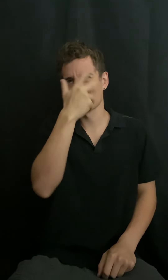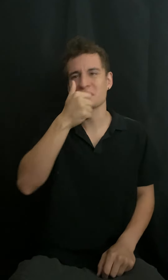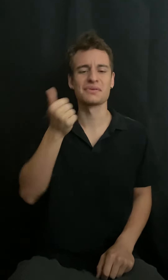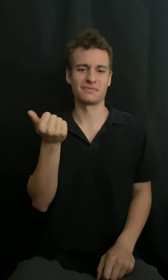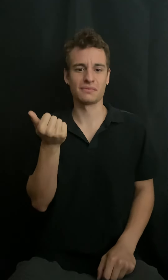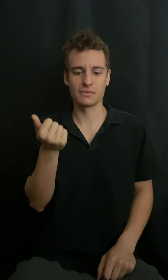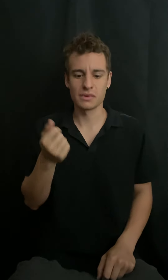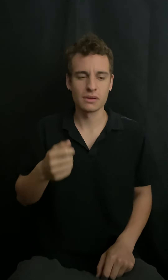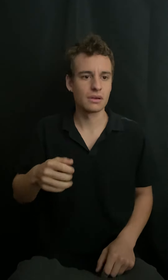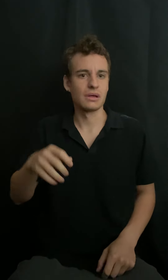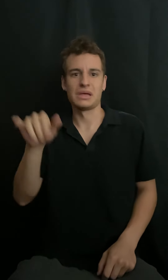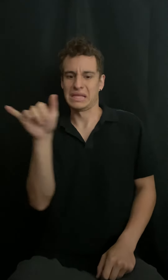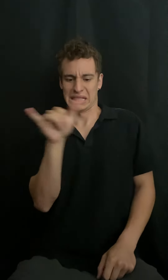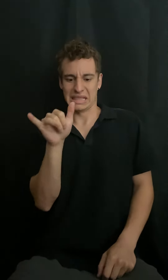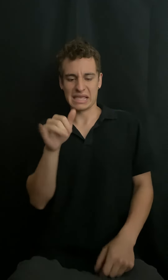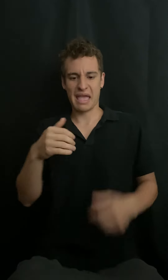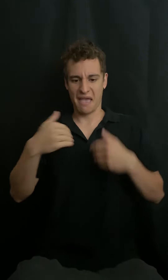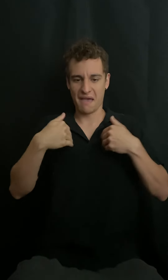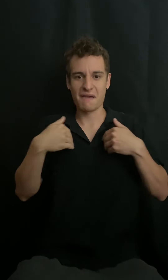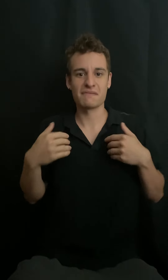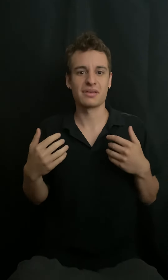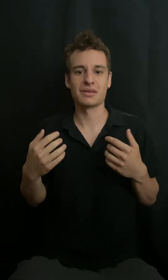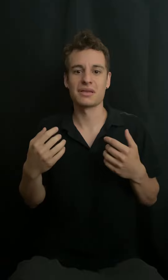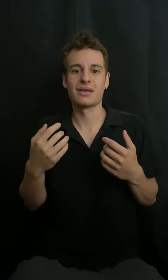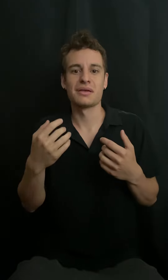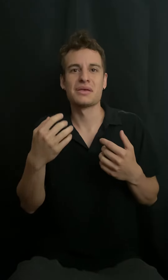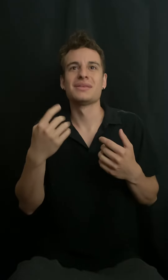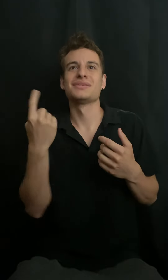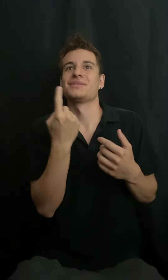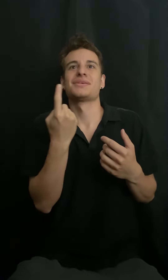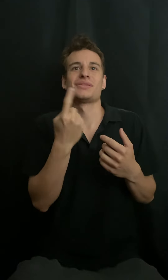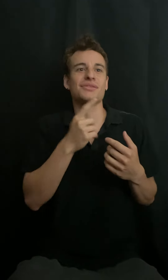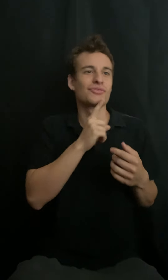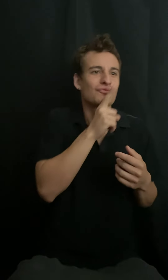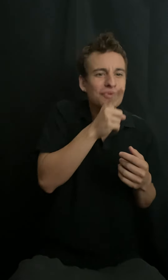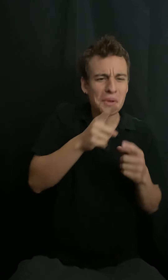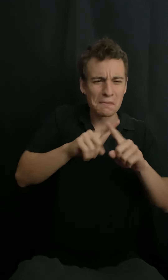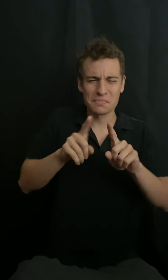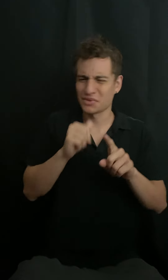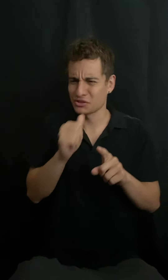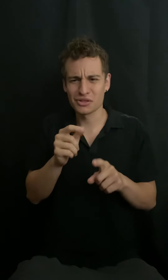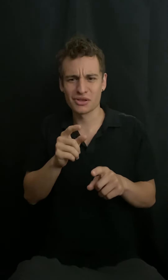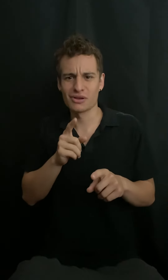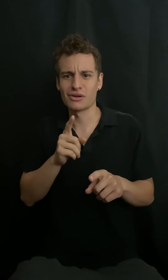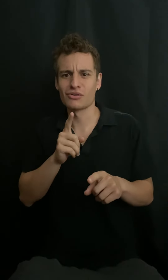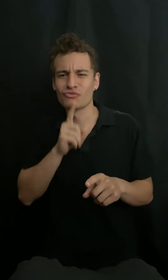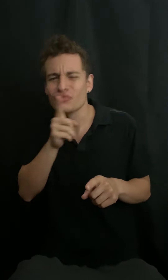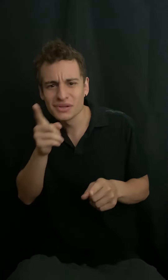cómo encontrarle a plataformas a lo que siempre fue un barranco, cómo encontrar en la alacena los besos